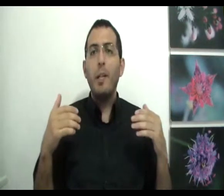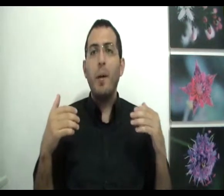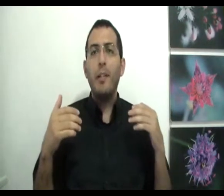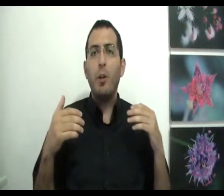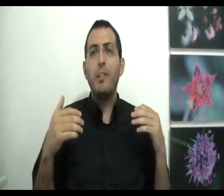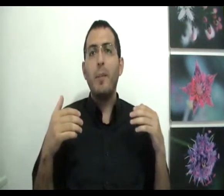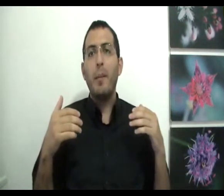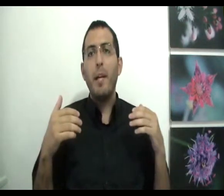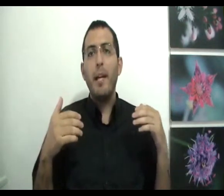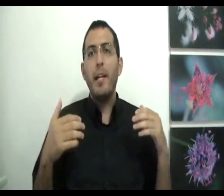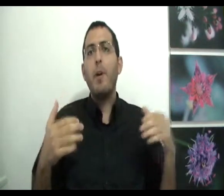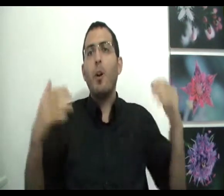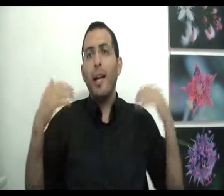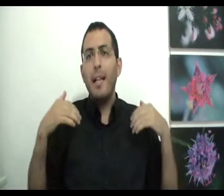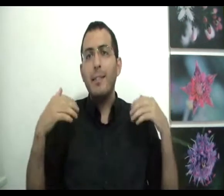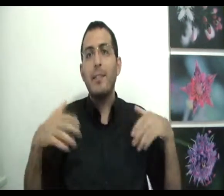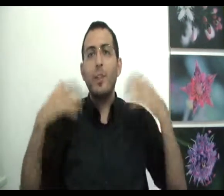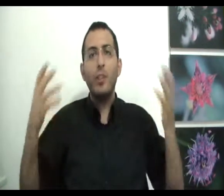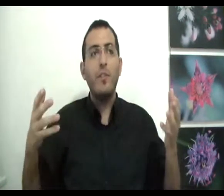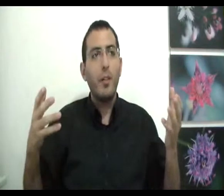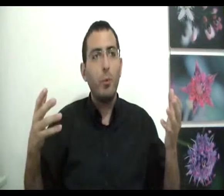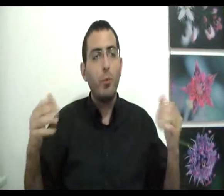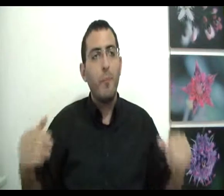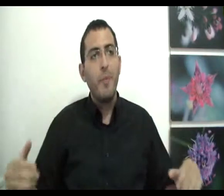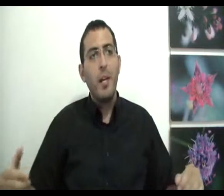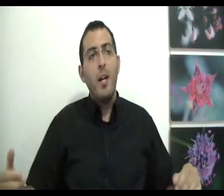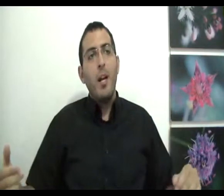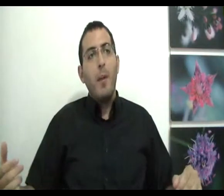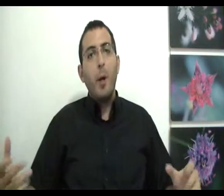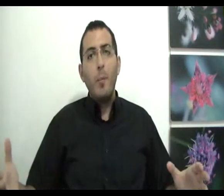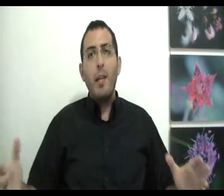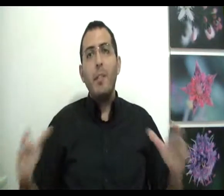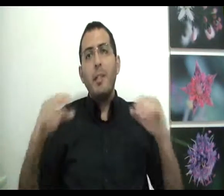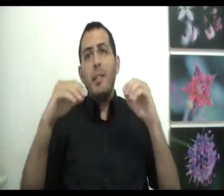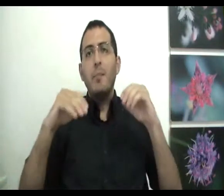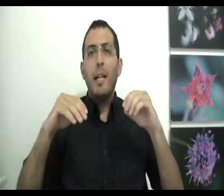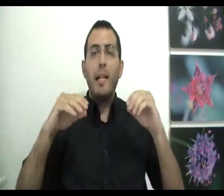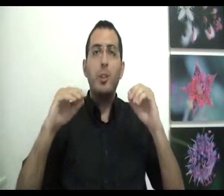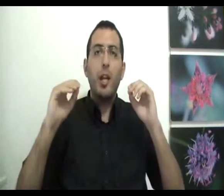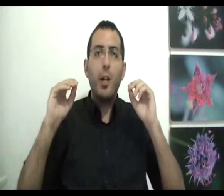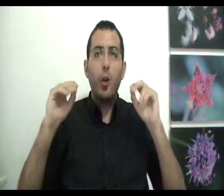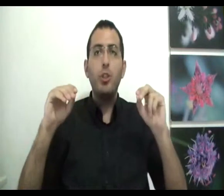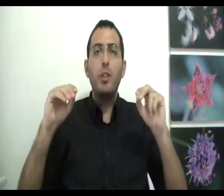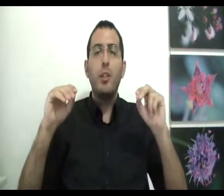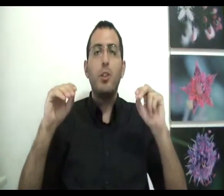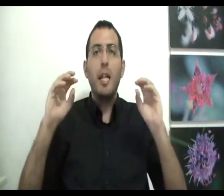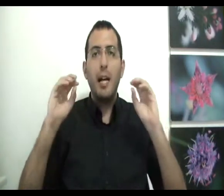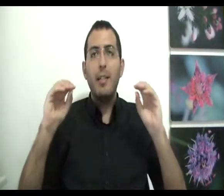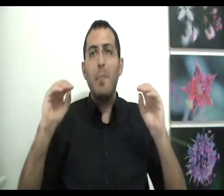מיני פרדוקסים לגבי אם הכל אחד עזר זה שיש נפרדות בכל מקרה מה שאני בעצם בא להגיד שהקושי של האדם